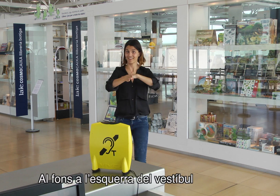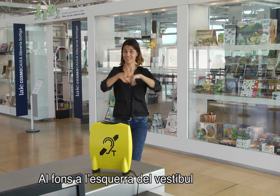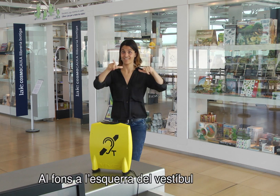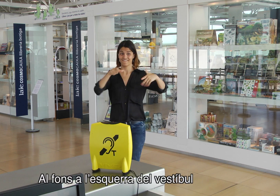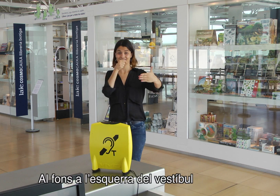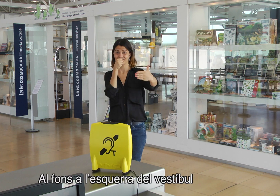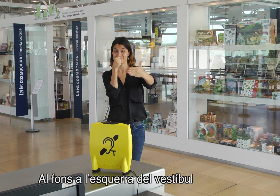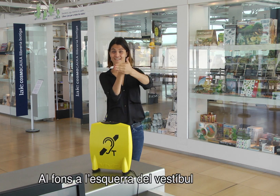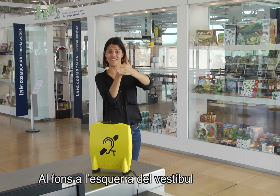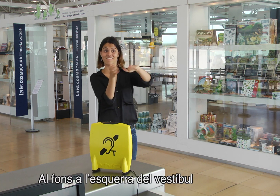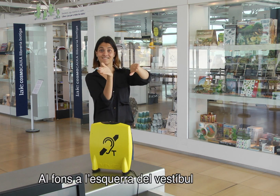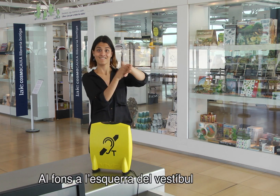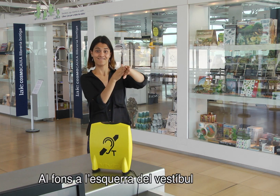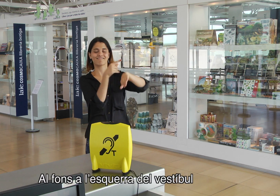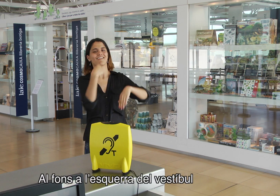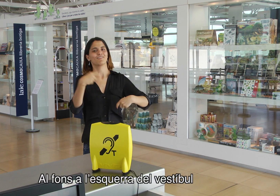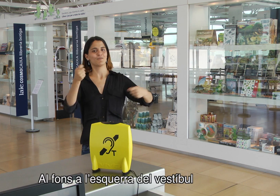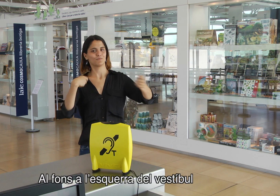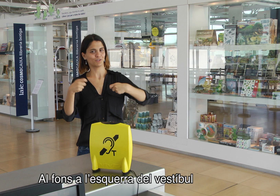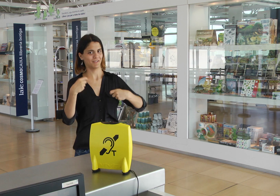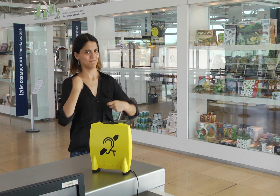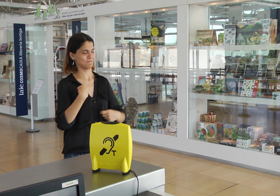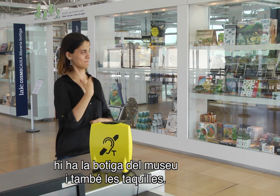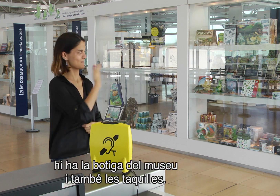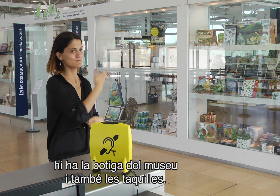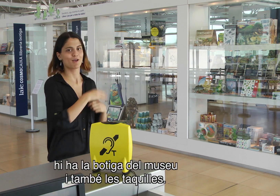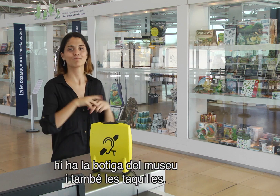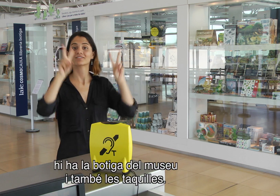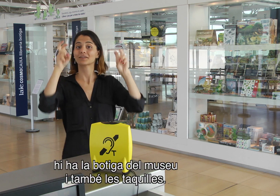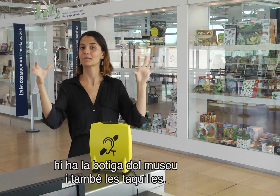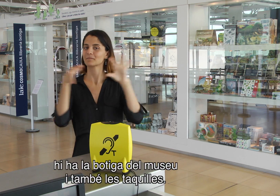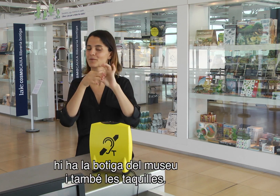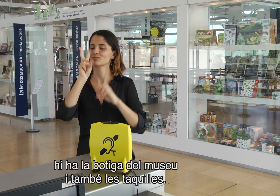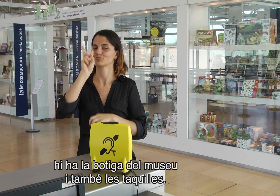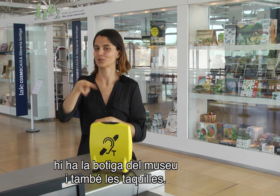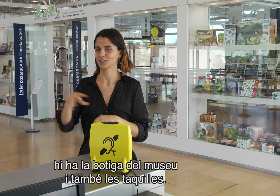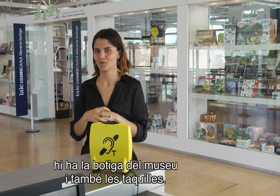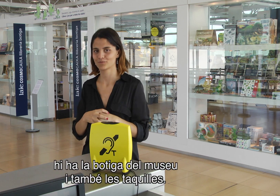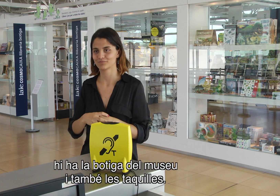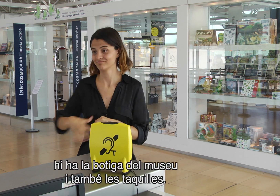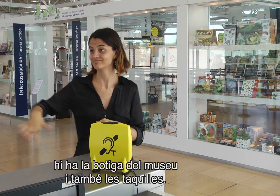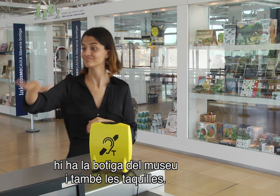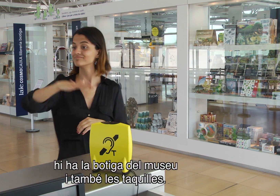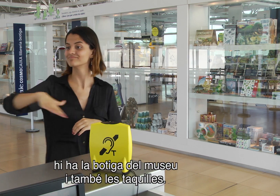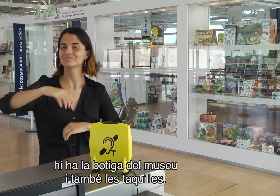Al fons, a l'esquerra del vestíbul, hi ha la botiga del museu i també les taquilles.